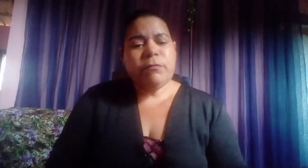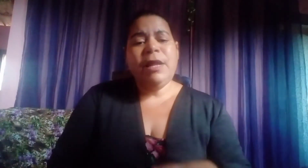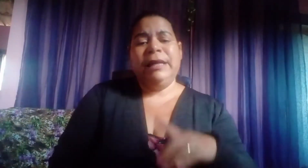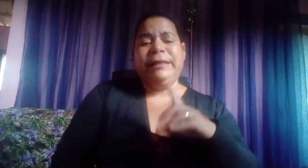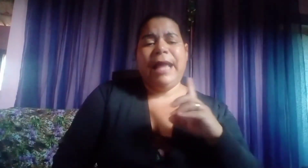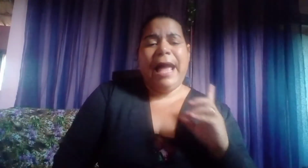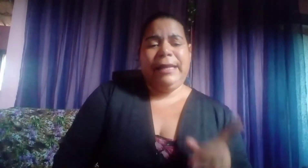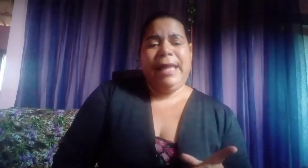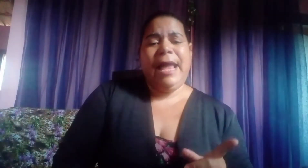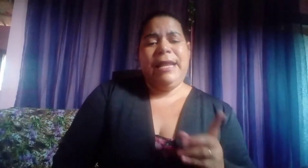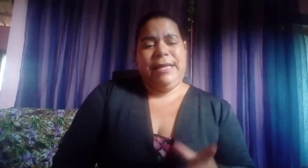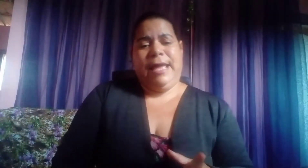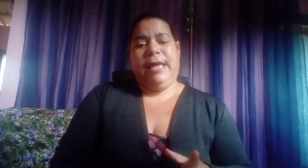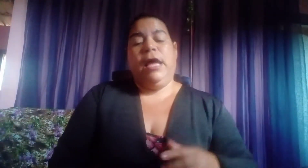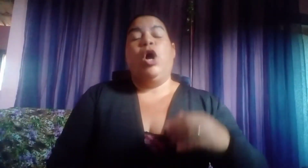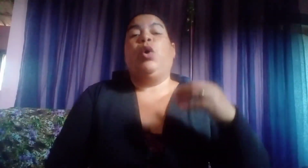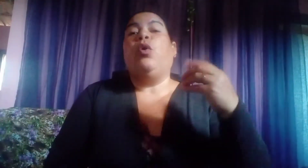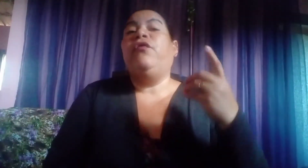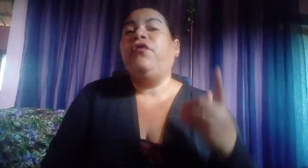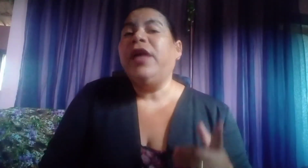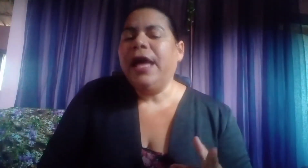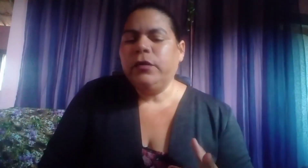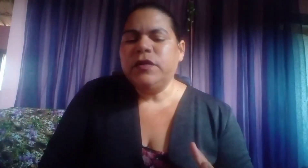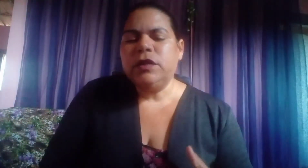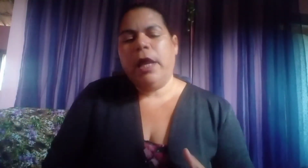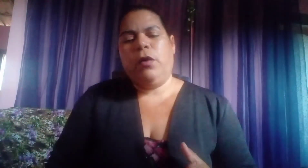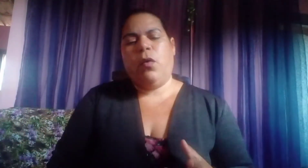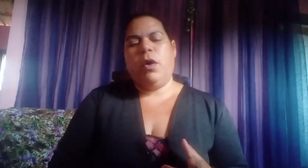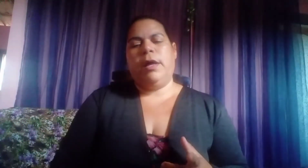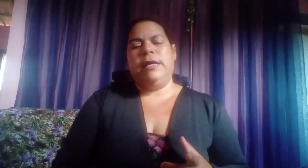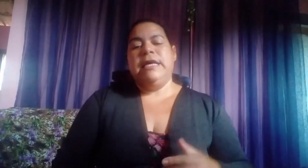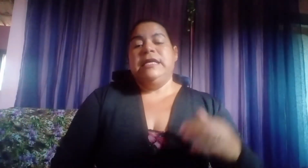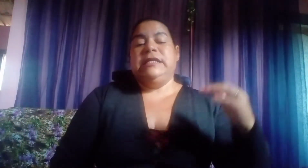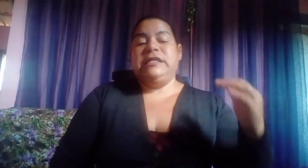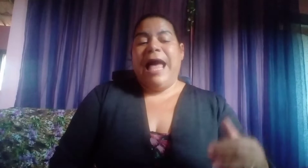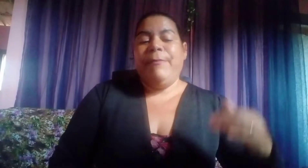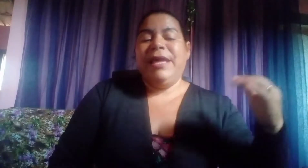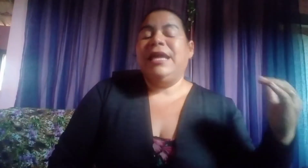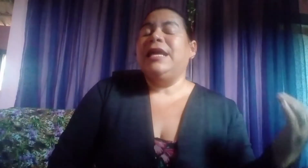Aquele que confia no Senhor, sabe que